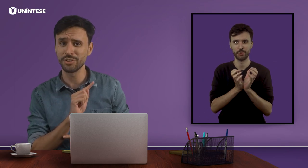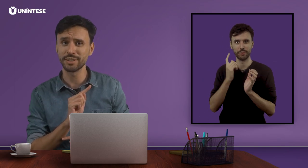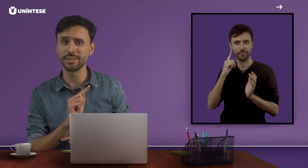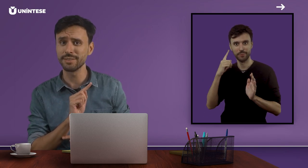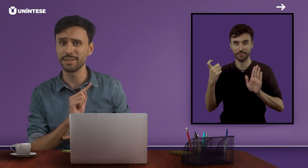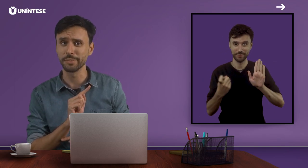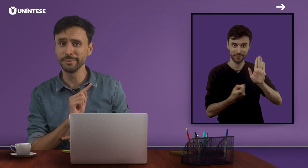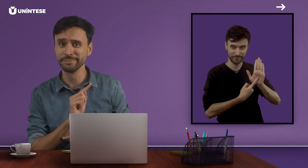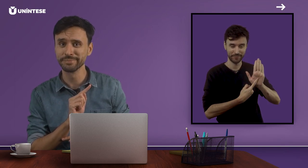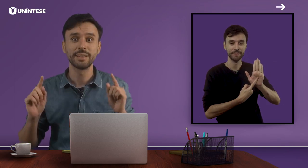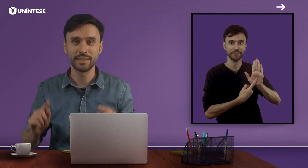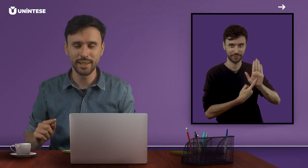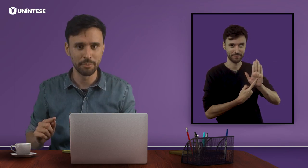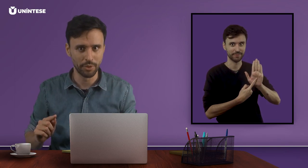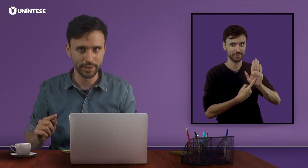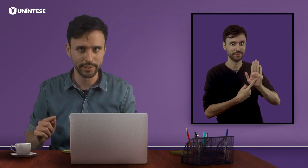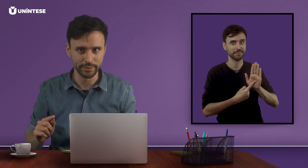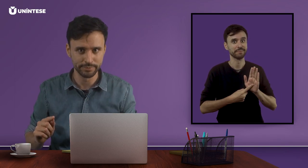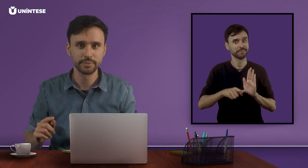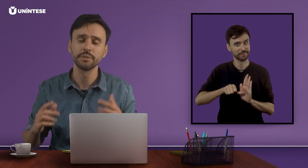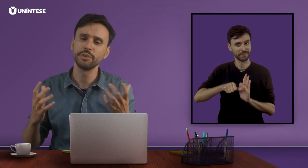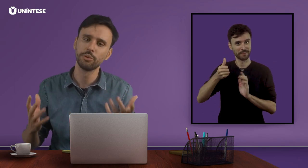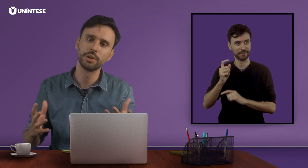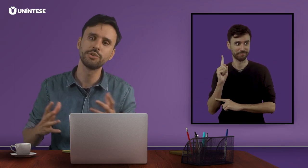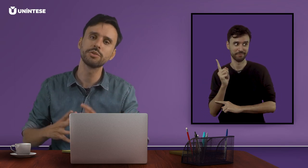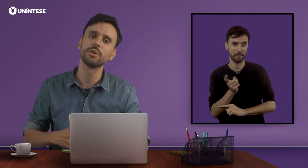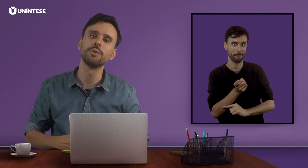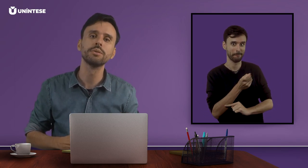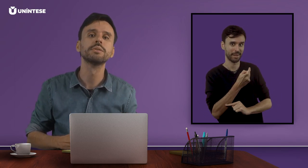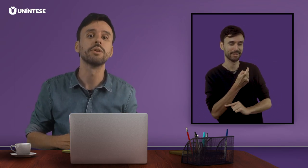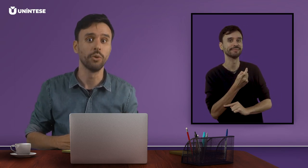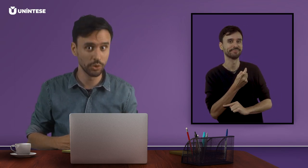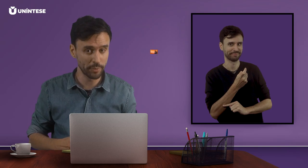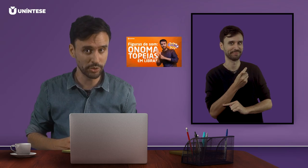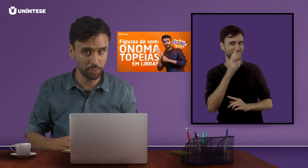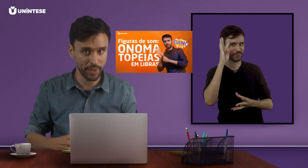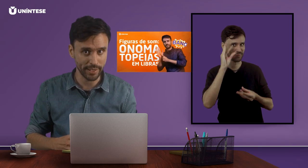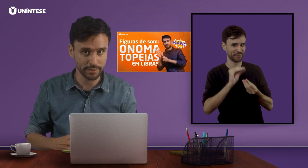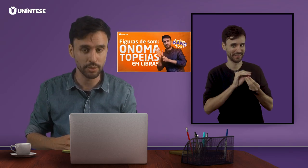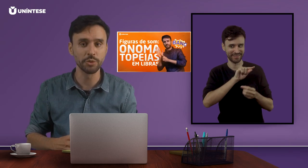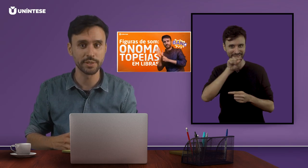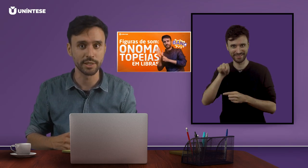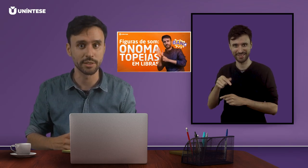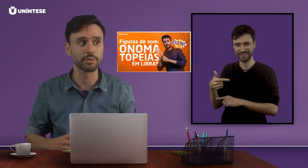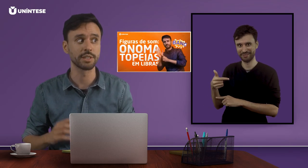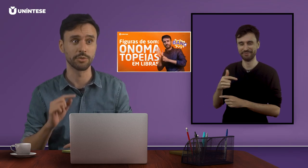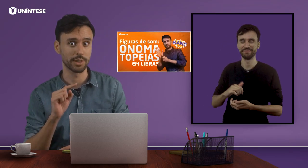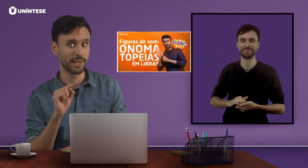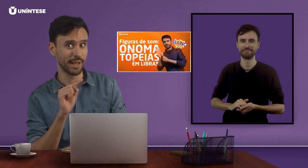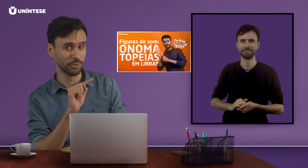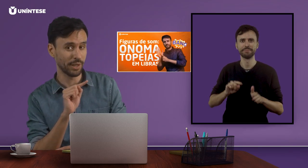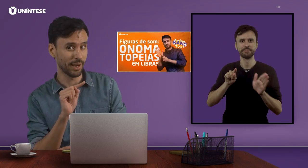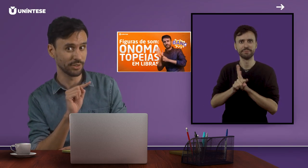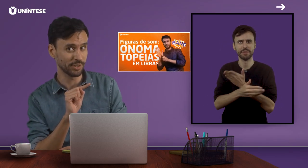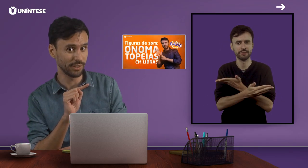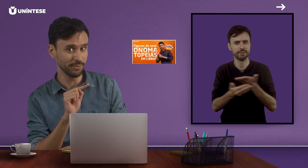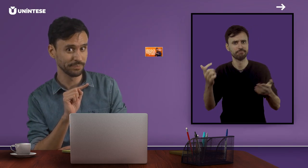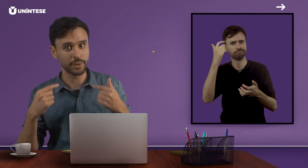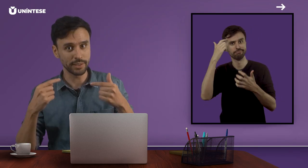aqui em cima, que aborda figuras de som ou onomatopeias, ou seja, vocês vão clicar no card aqui para que